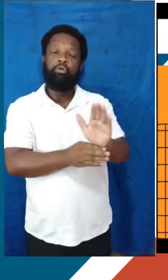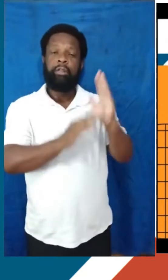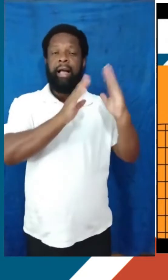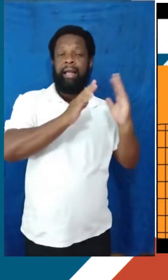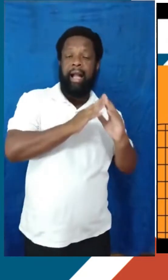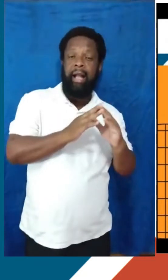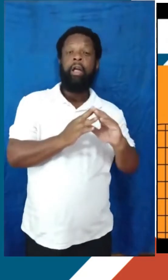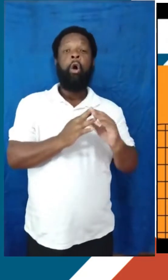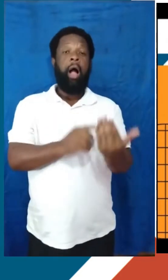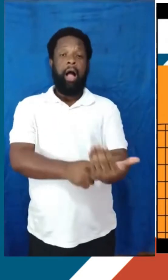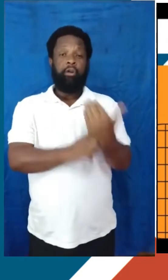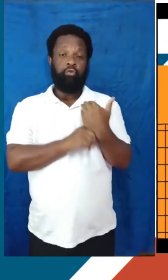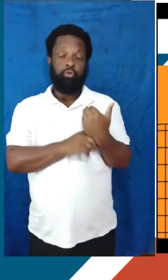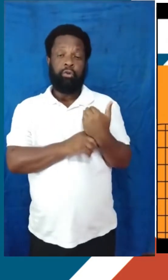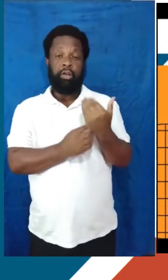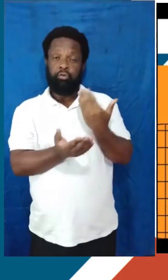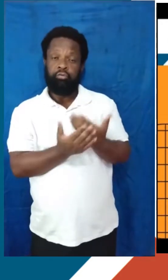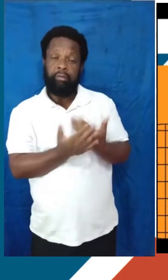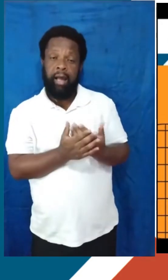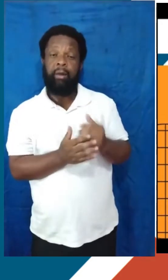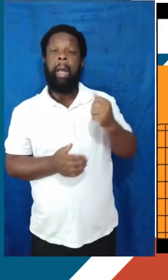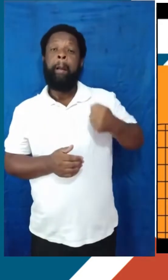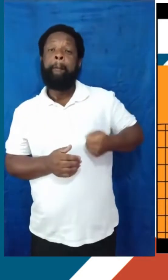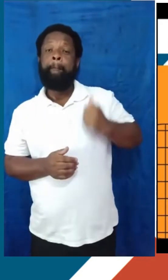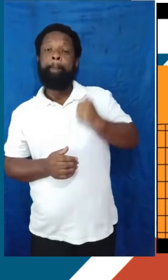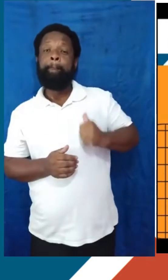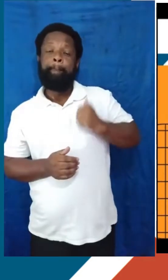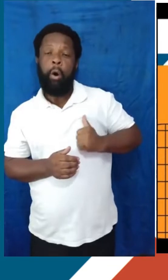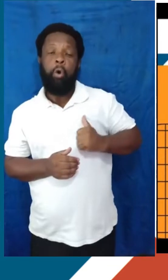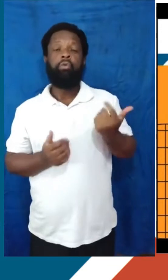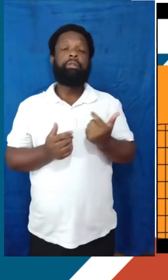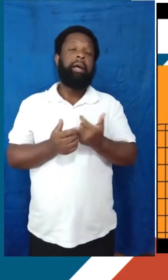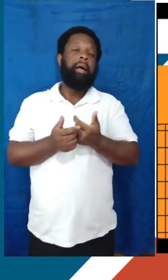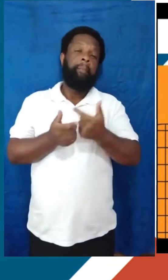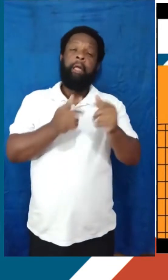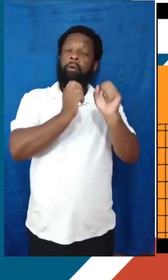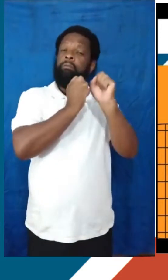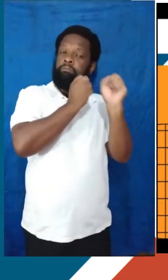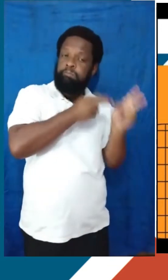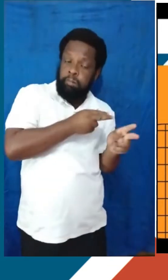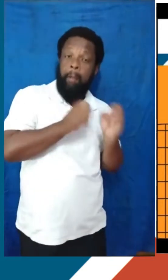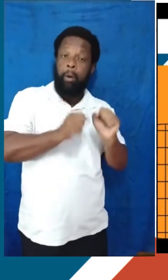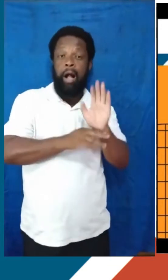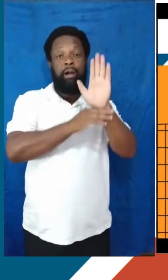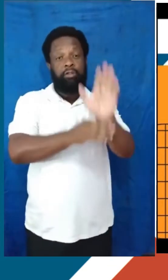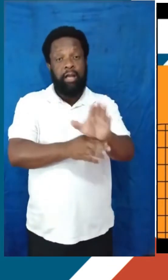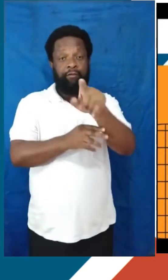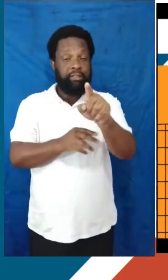então tenha auxílio estudantil, né? Então são bolsas, ou auxílio moradia, ou próprio alojamento que podem ajudar vocês nesse processo caso